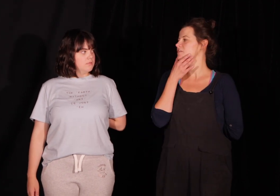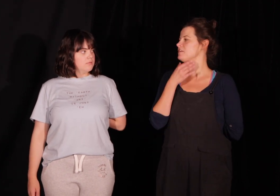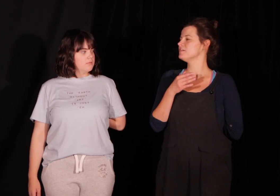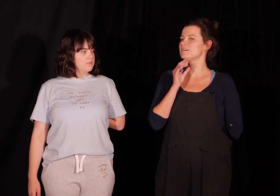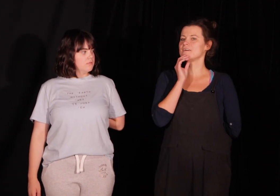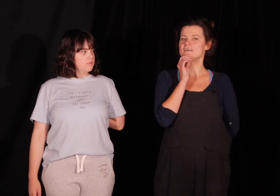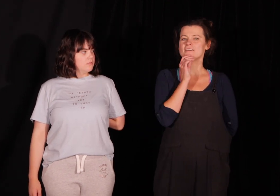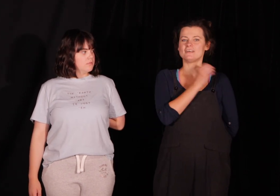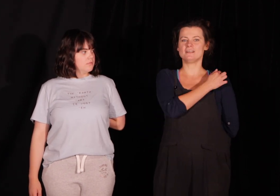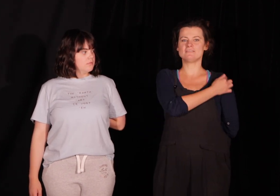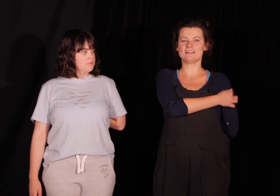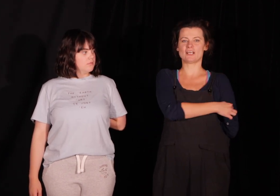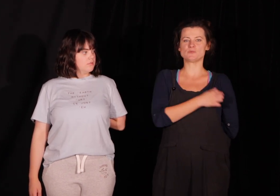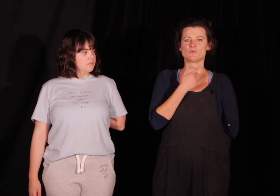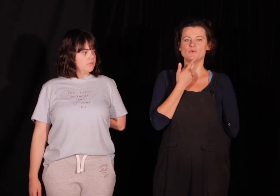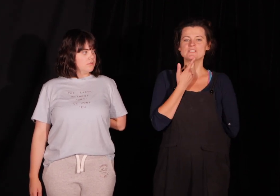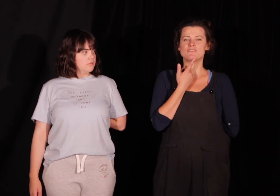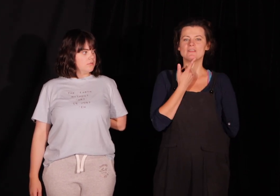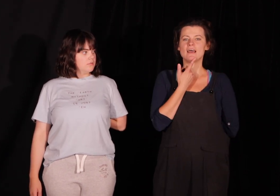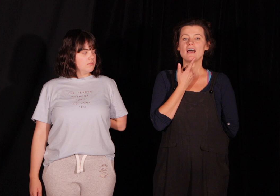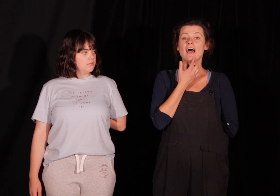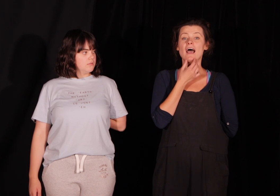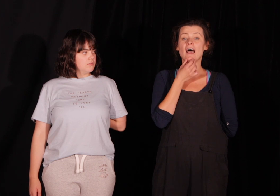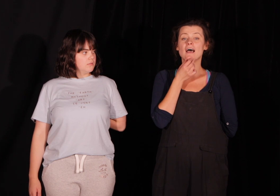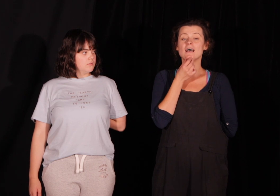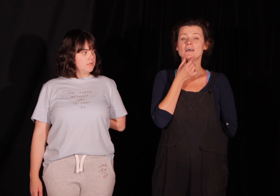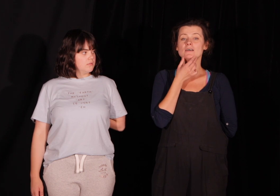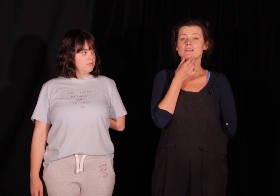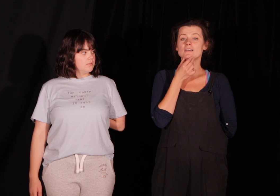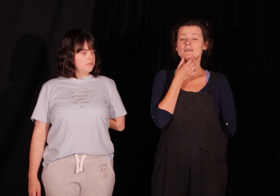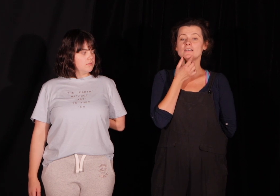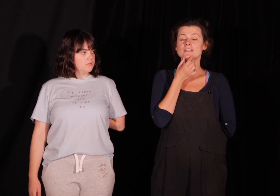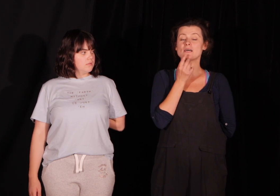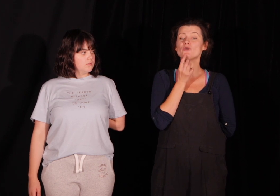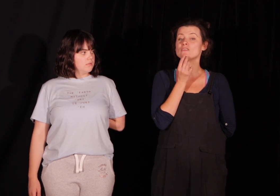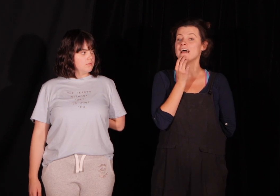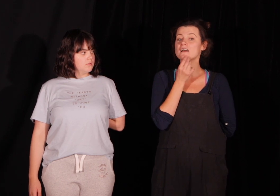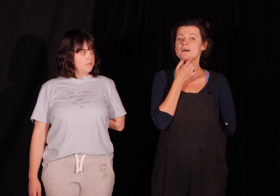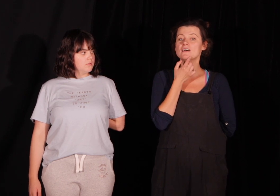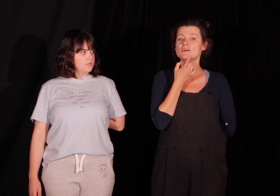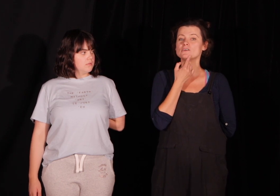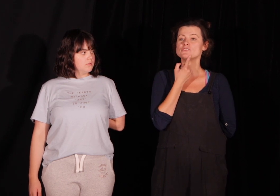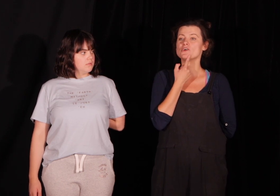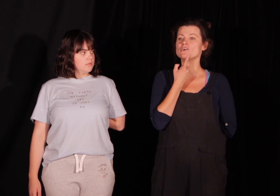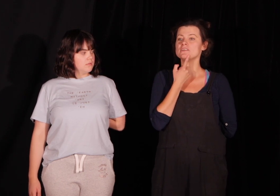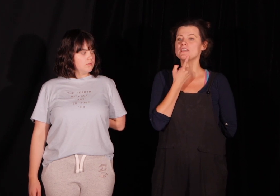lewa ręka jest ustawiona, a nasza broda ciągnie